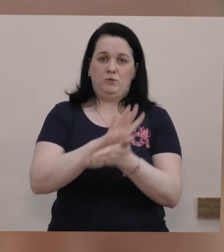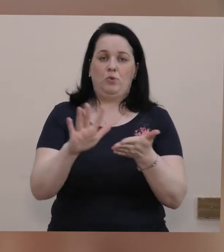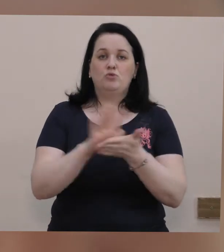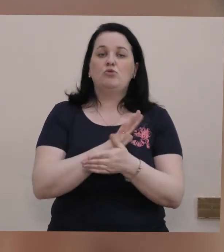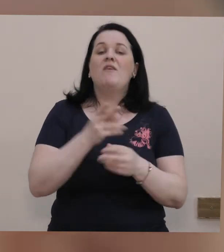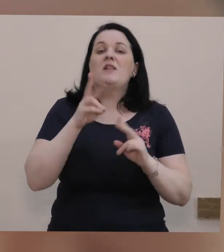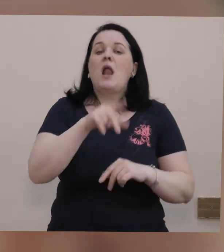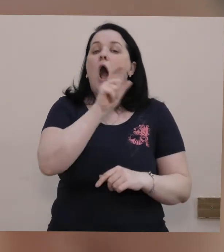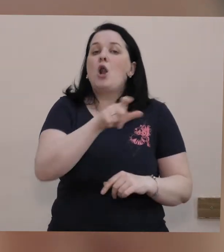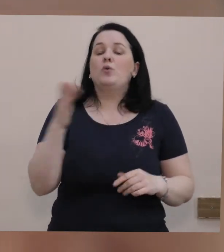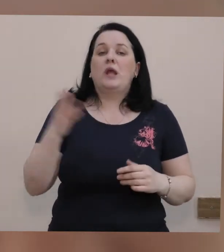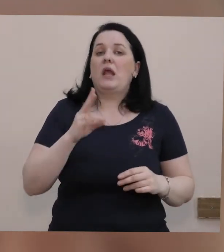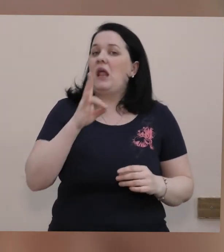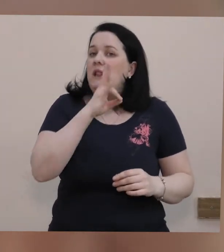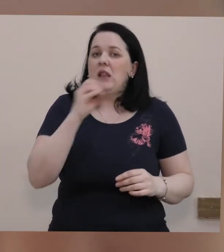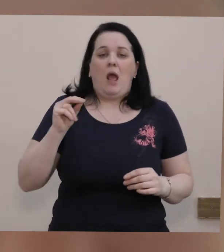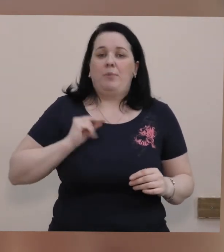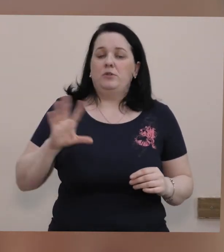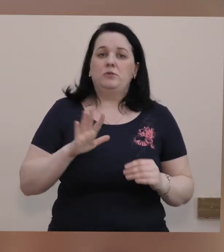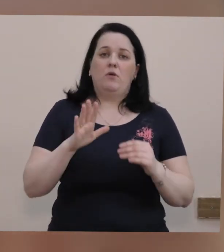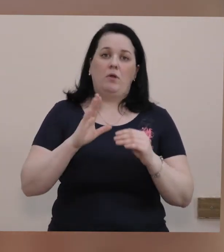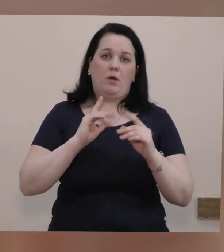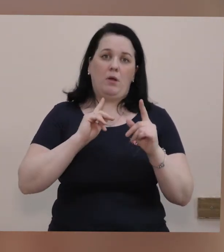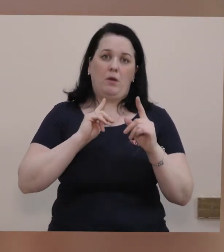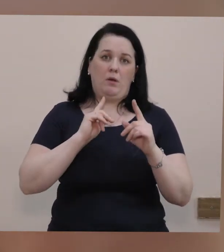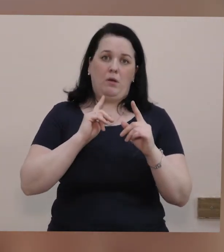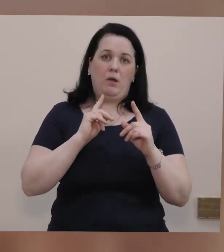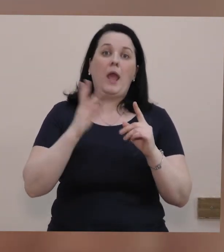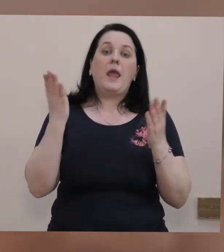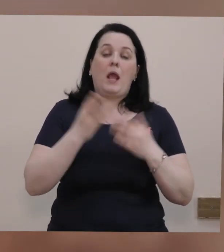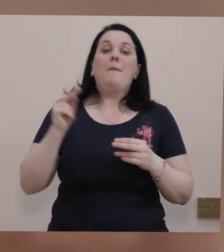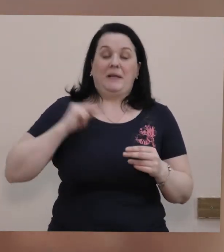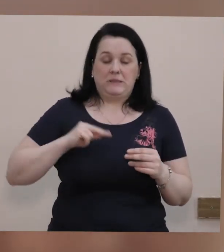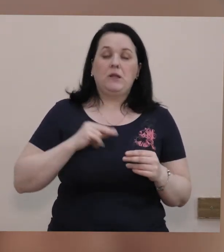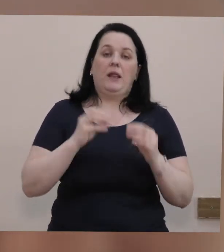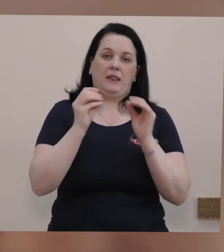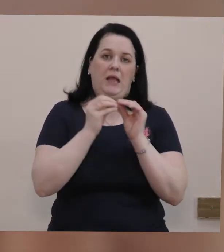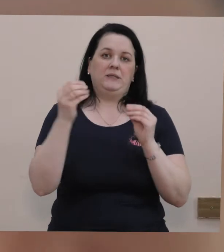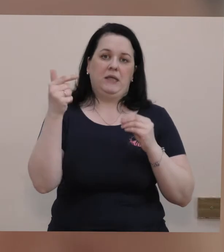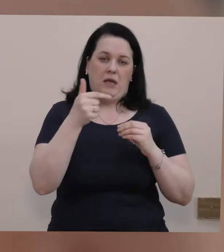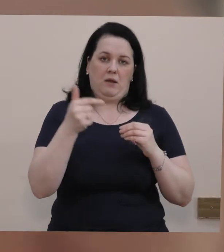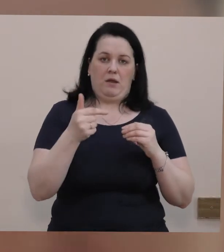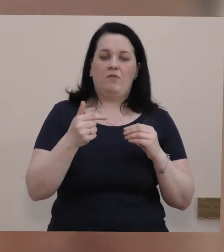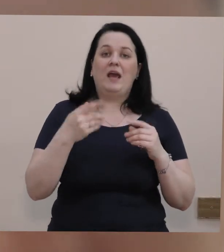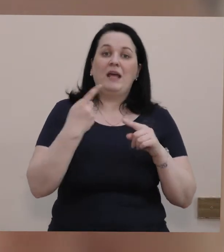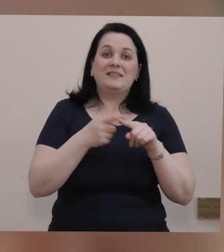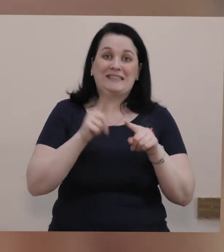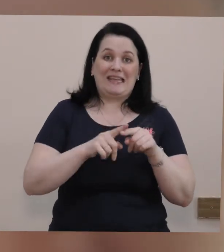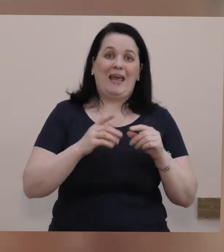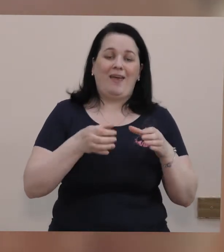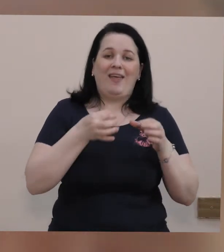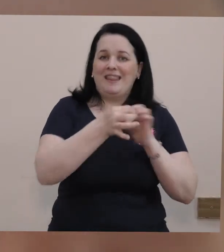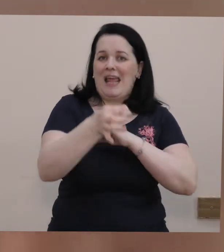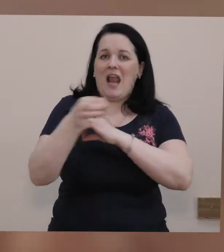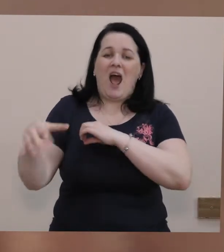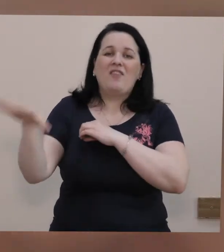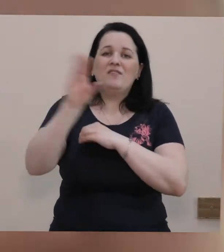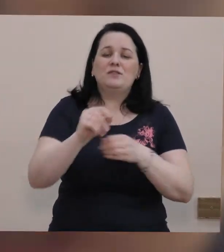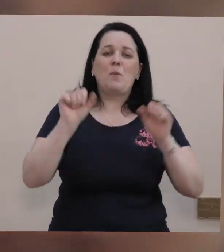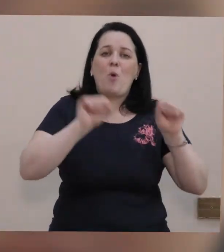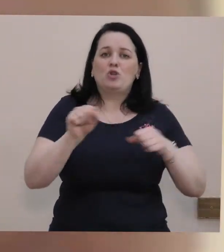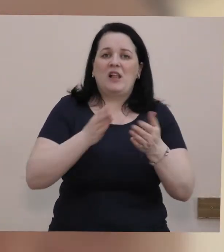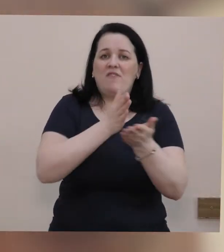Для людей, які є працедатні, то проїзд 10 гривень коштує до наших ділянок. Це всі напрямки, всі можливі